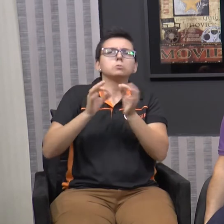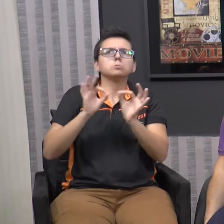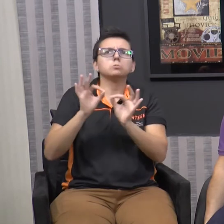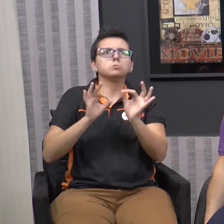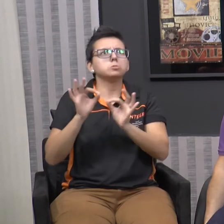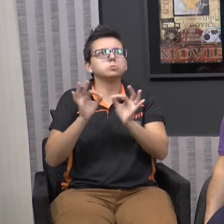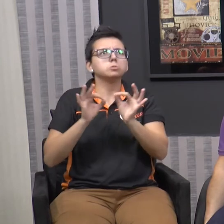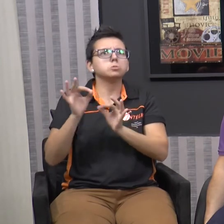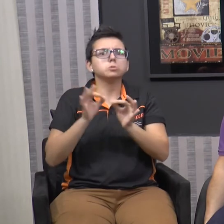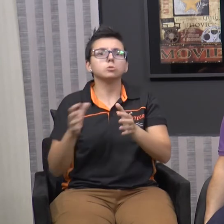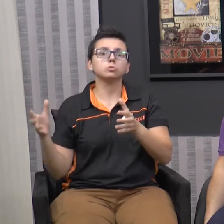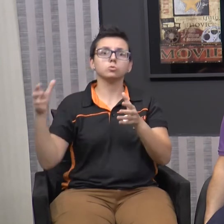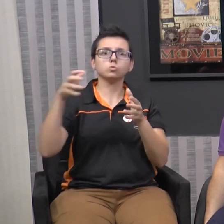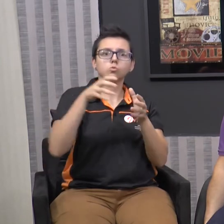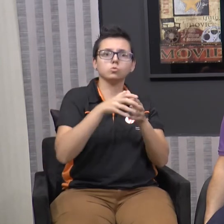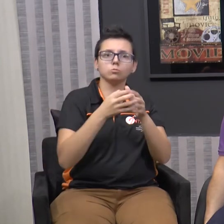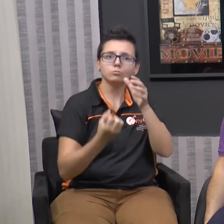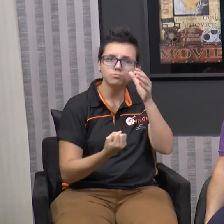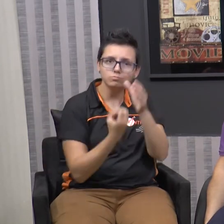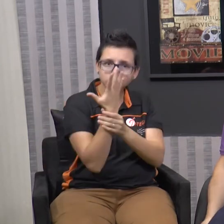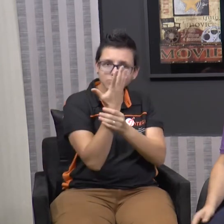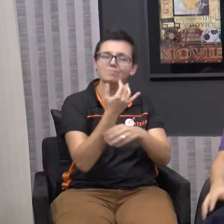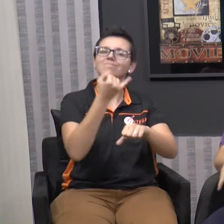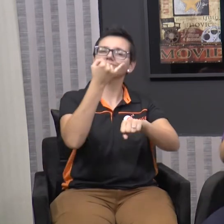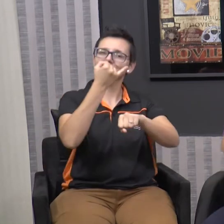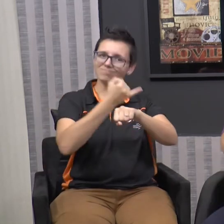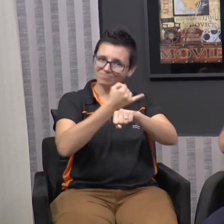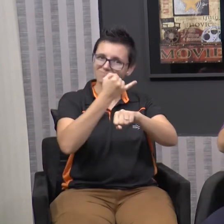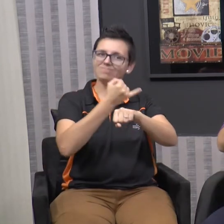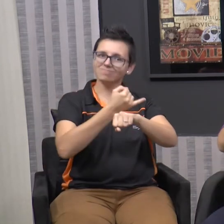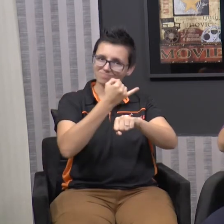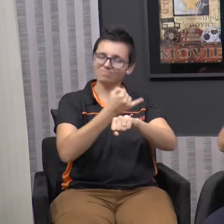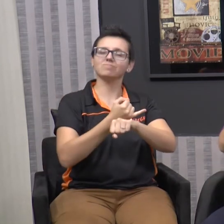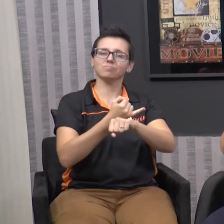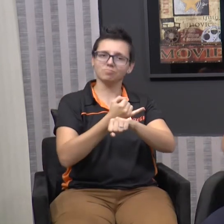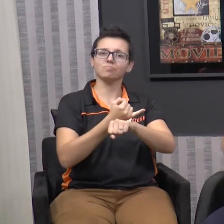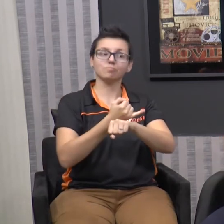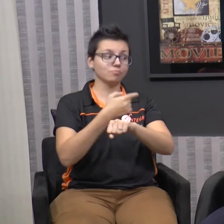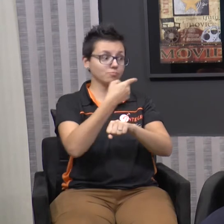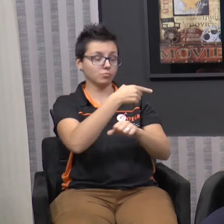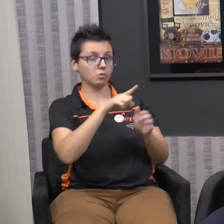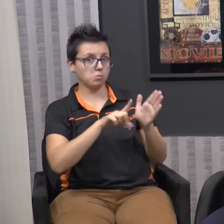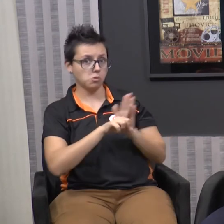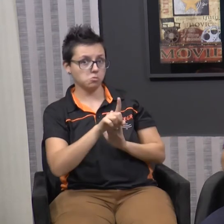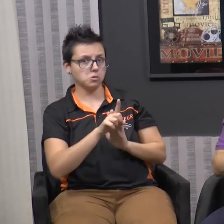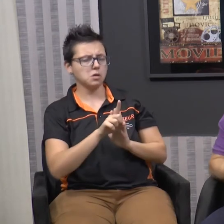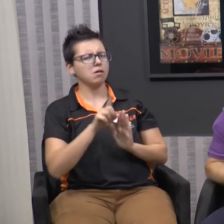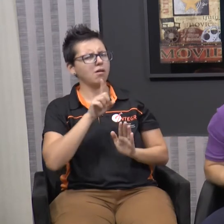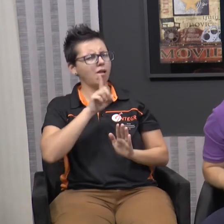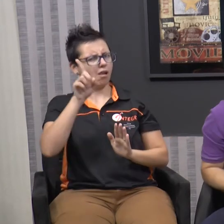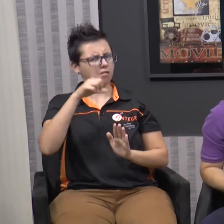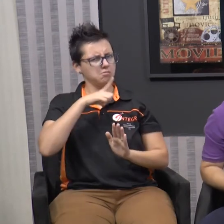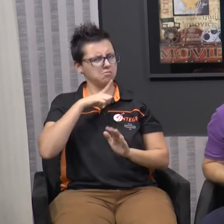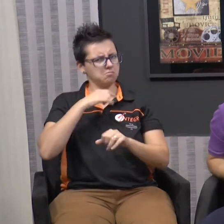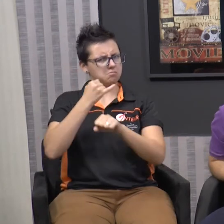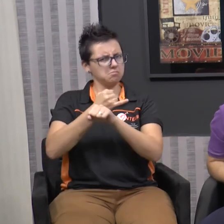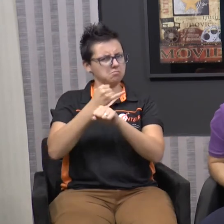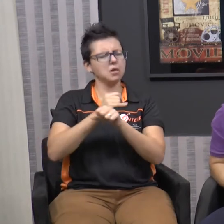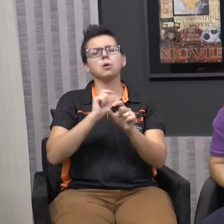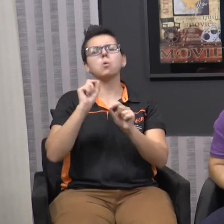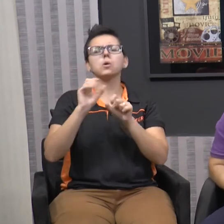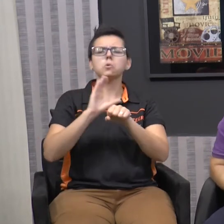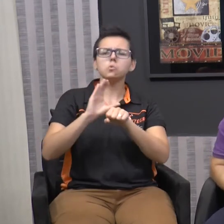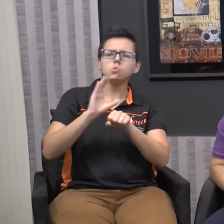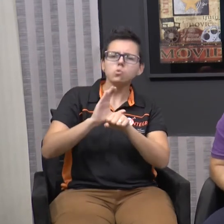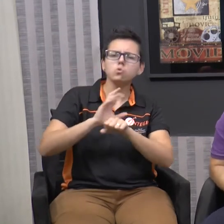Aí eles se reuniram e fundaram a Integra. Perfeitamente. E que tipo de cursos, o que vocês oferecem para essas pessoas lá?